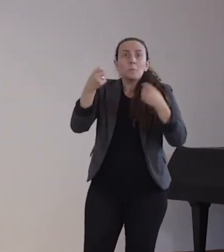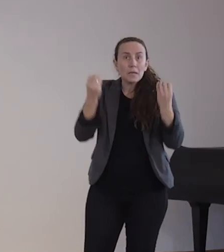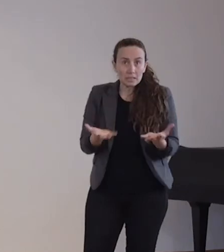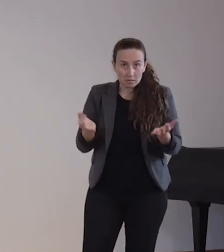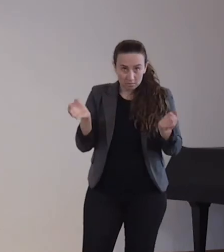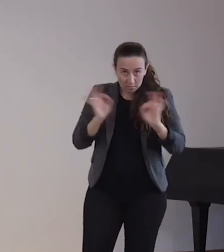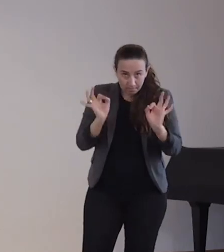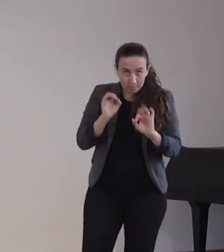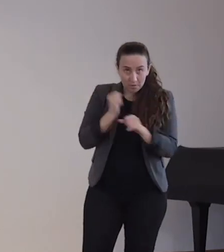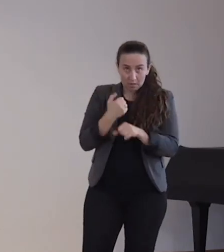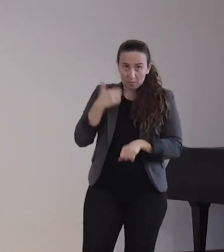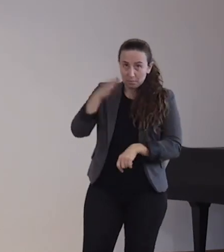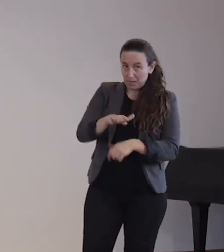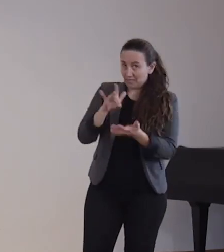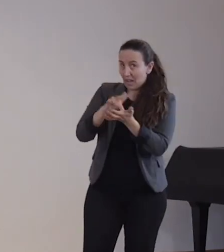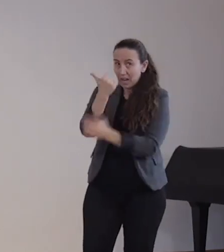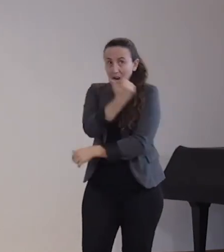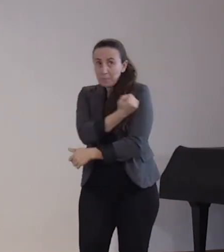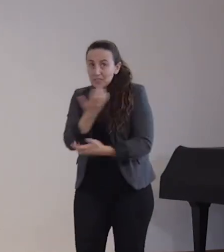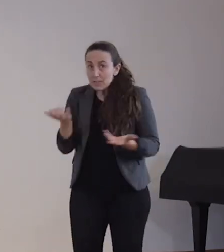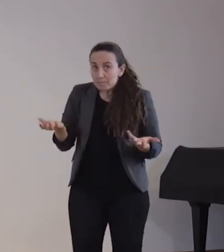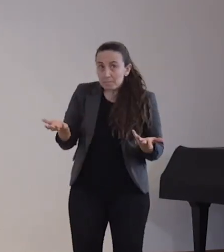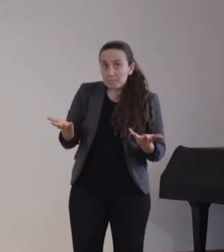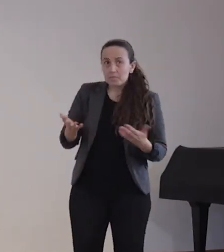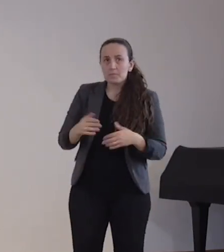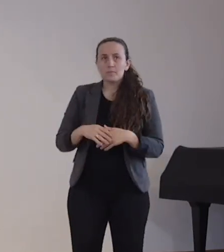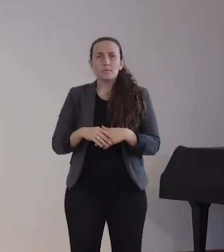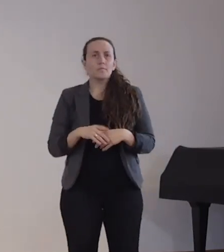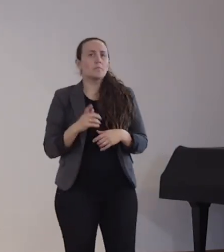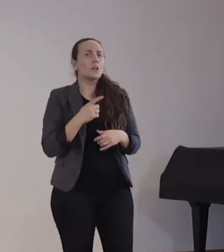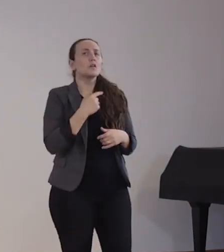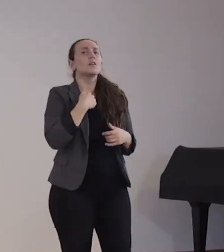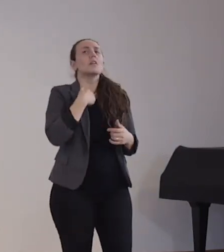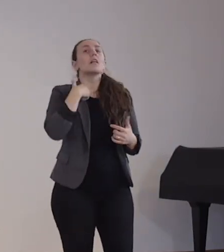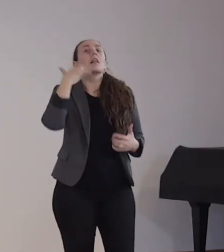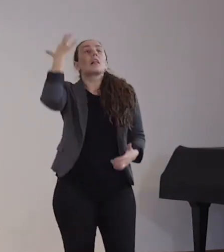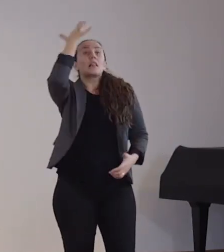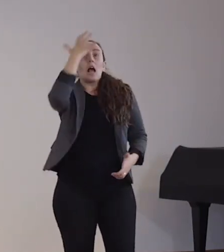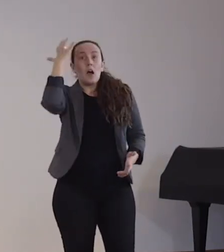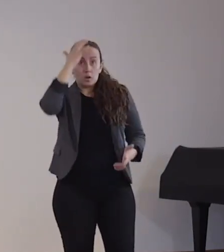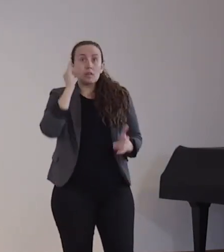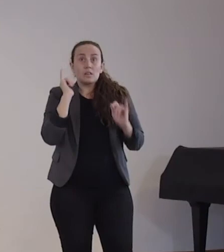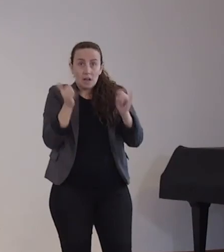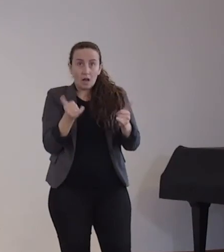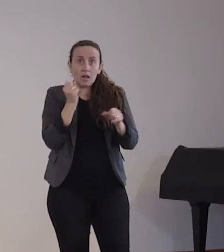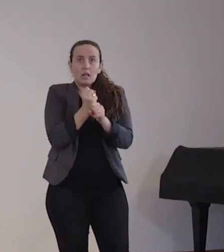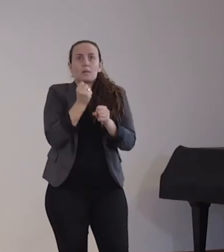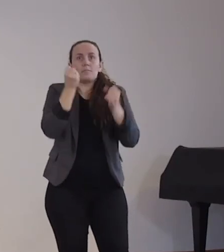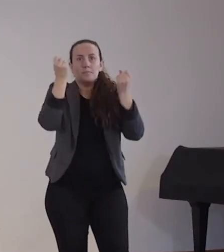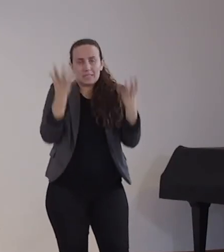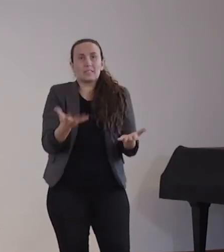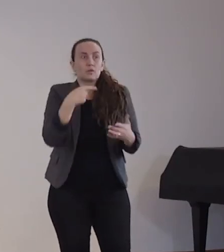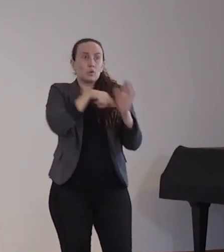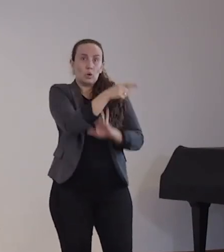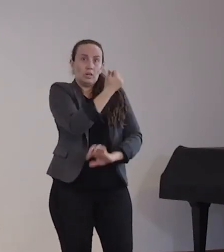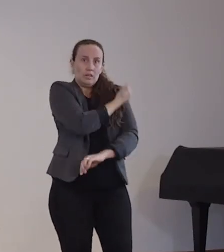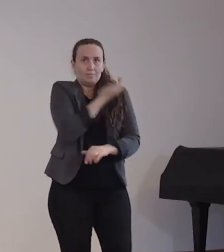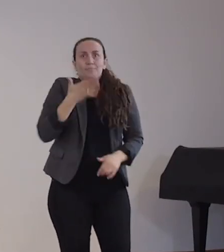Theoretisch kann man natürlich auch an einer Impfung sterben. Ich kann sagen, ich impfe jetzt seit 15 Jahren an meiner Praxis. Die haben bisher